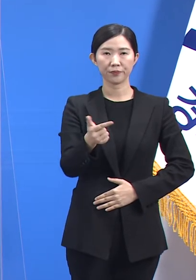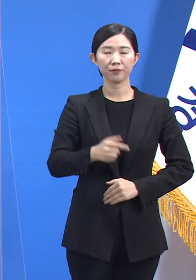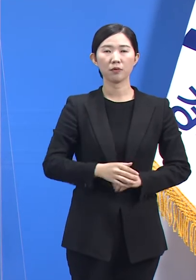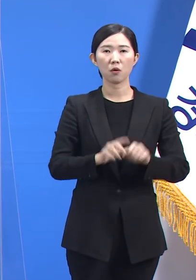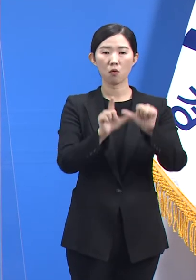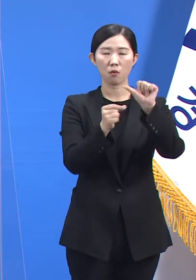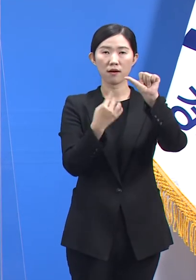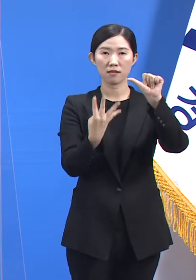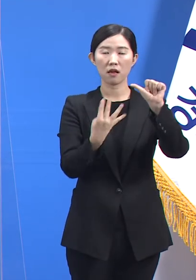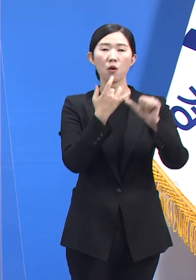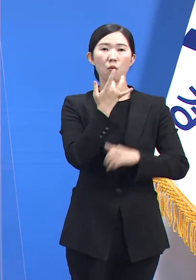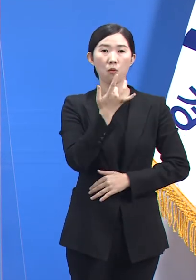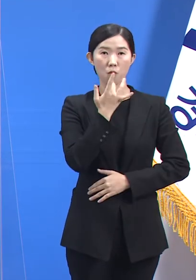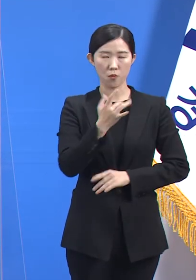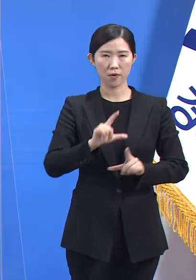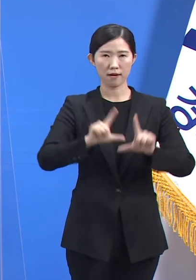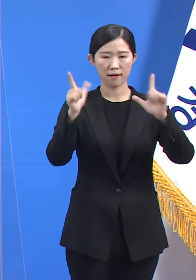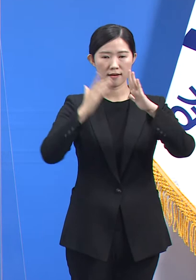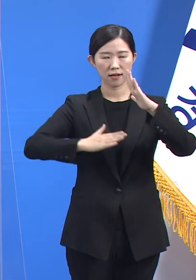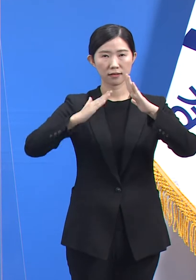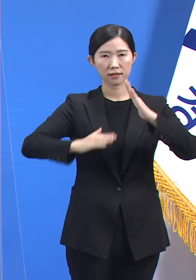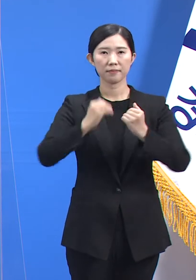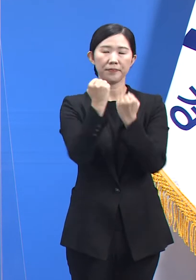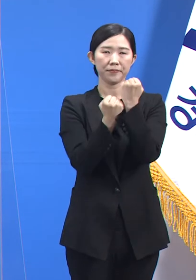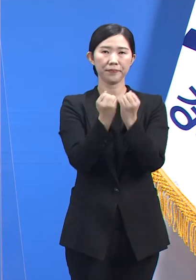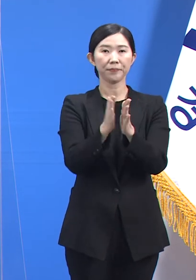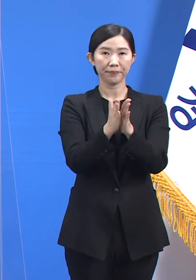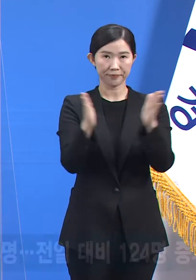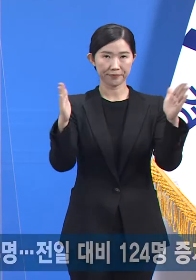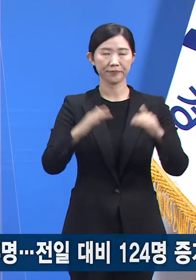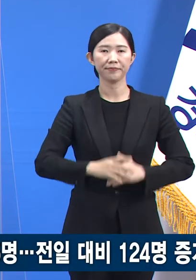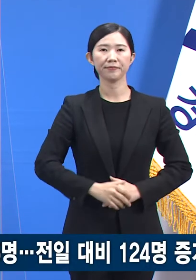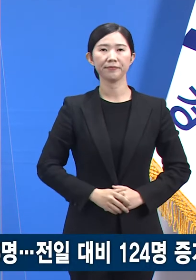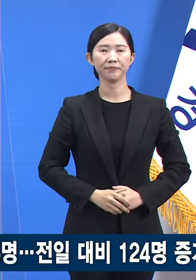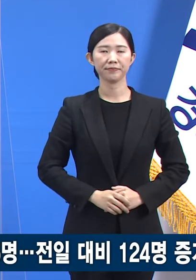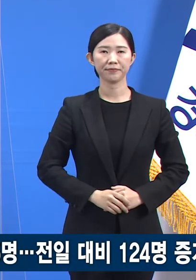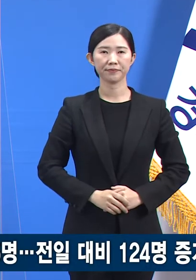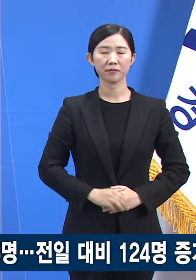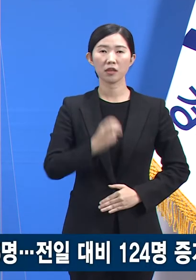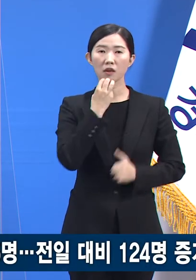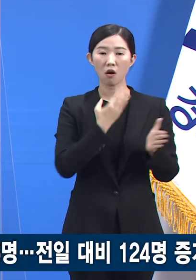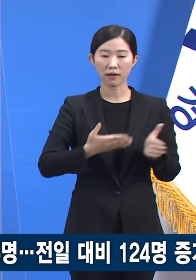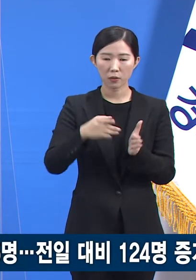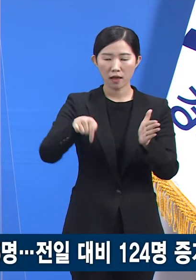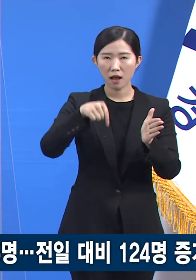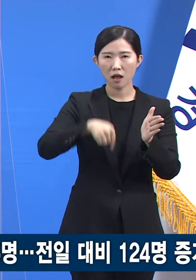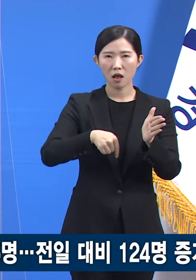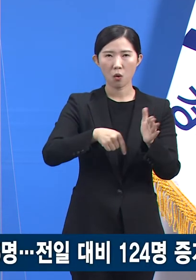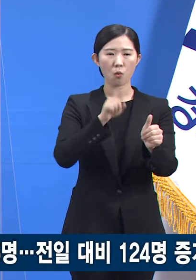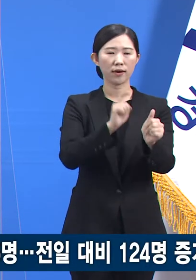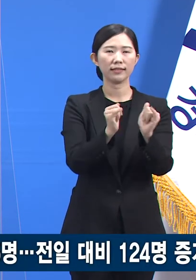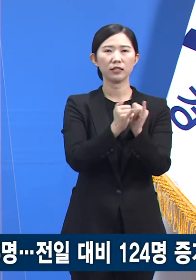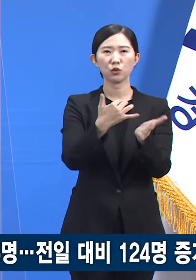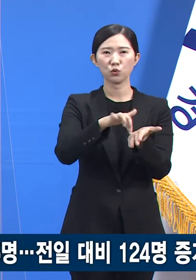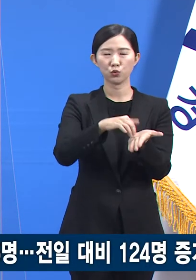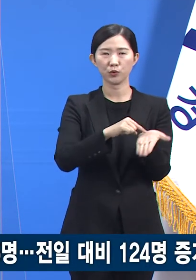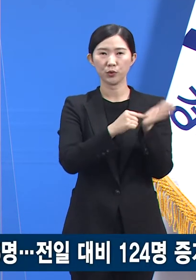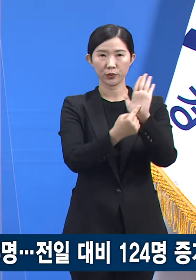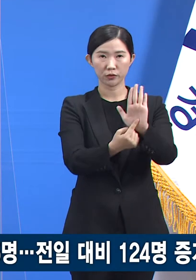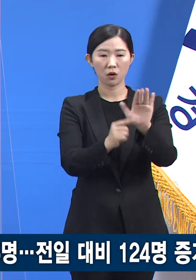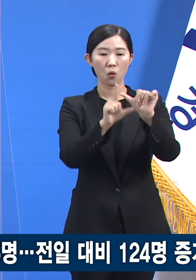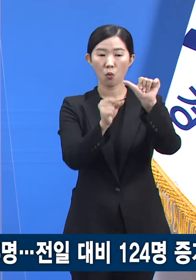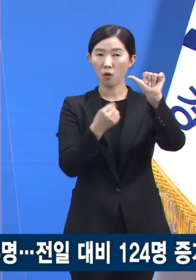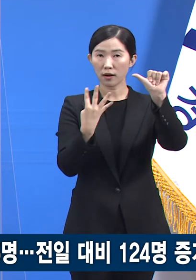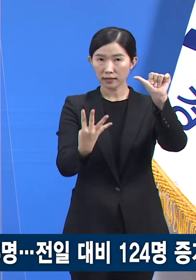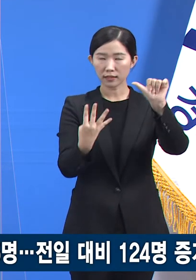관련 정례 기자회견을 시작하겠습니다. 경기도의 확진자 발생 현황입니다. 5월 4일